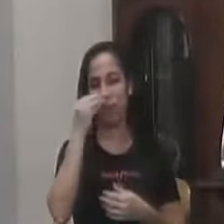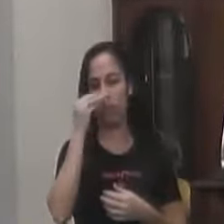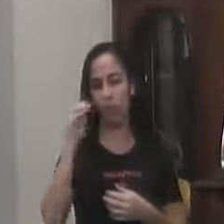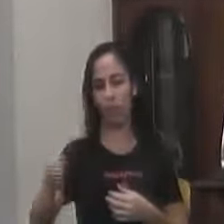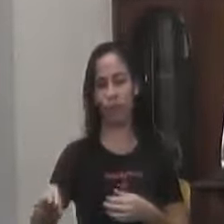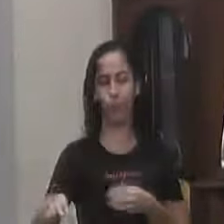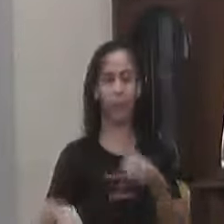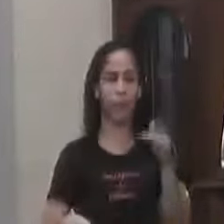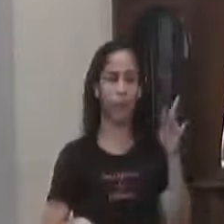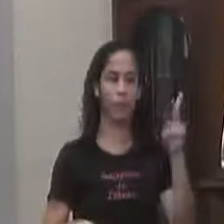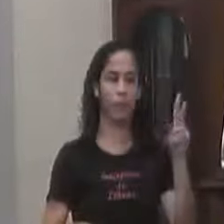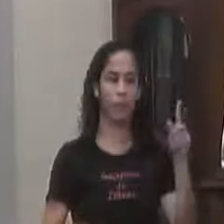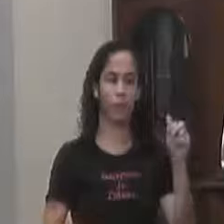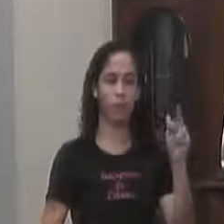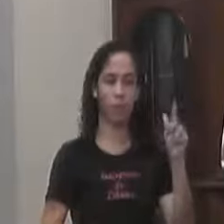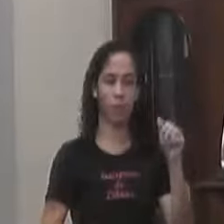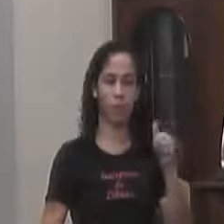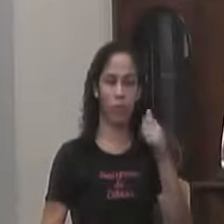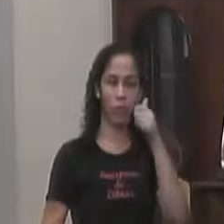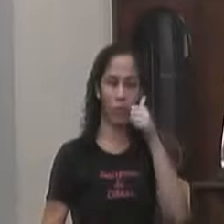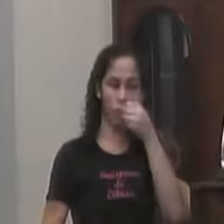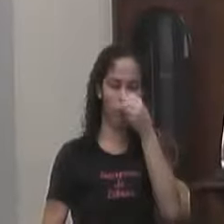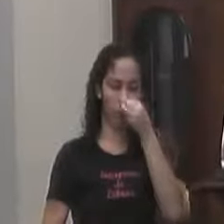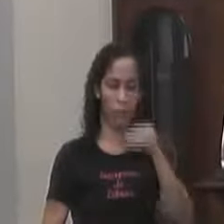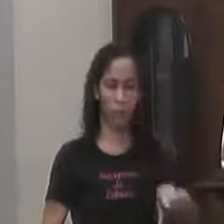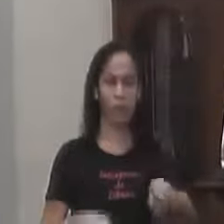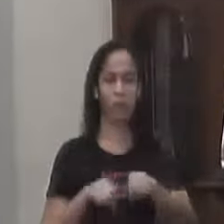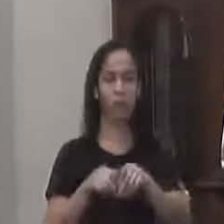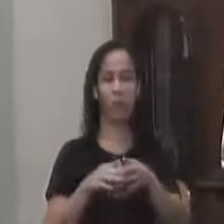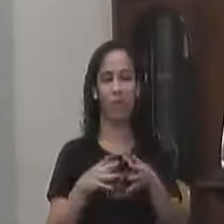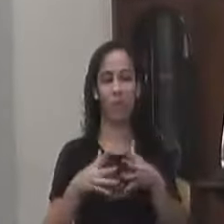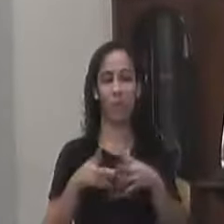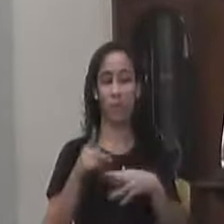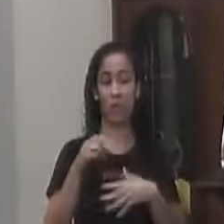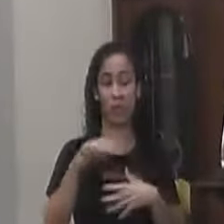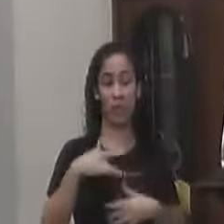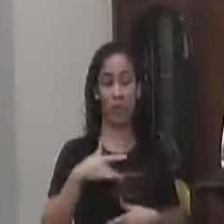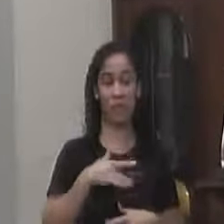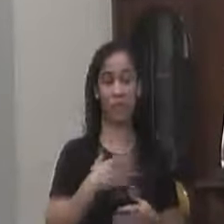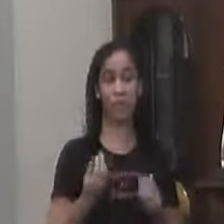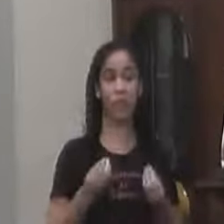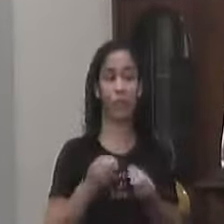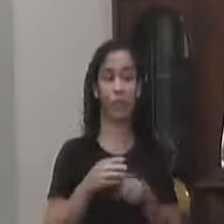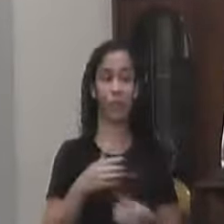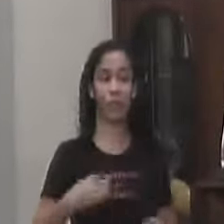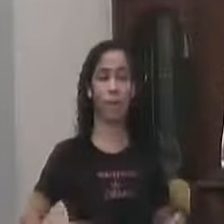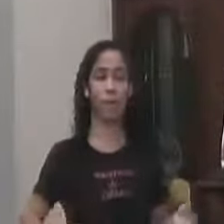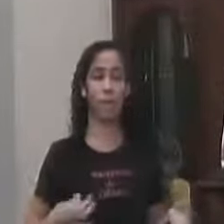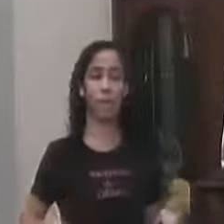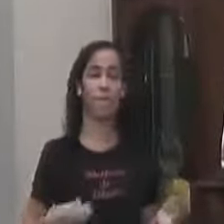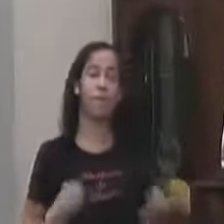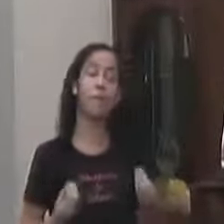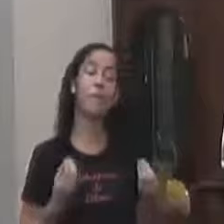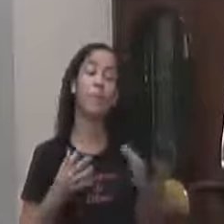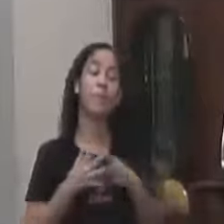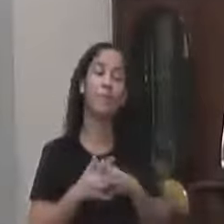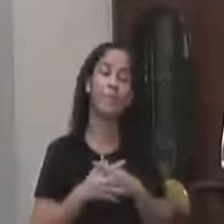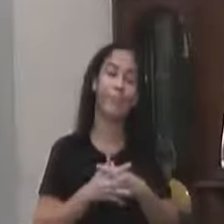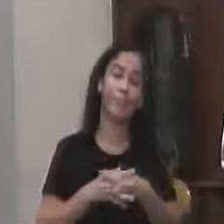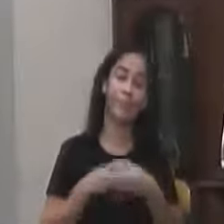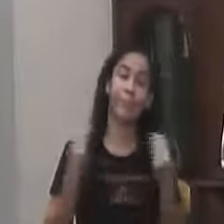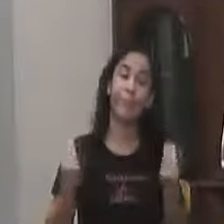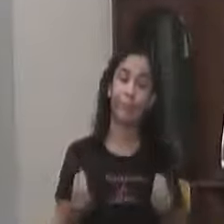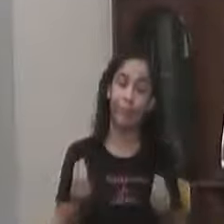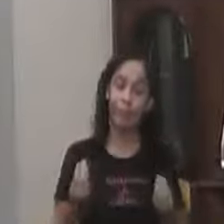Abandonada Ao posto de saúde O posto de saúde Diga-se de passagem De conservatória Completamente